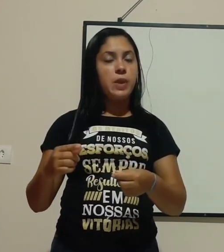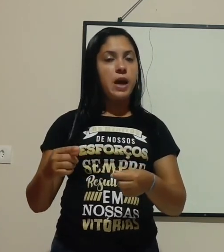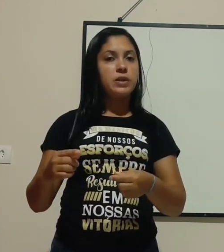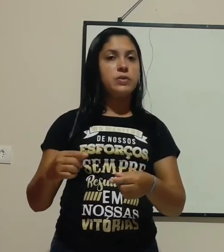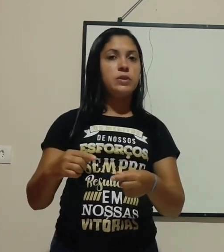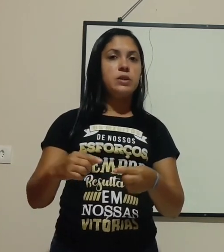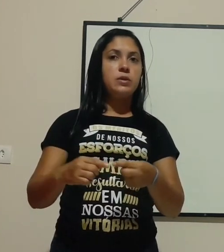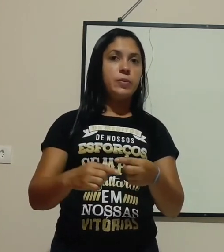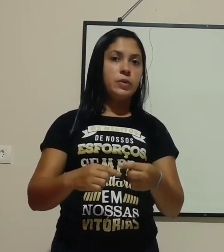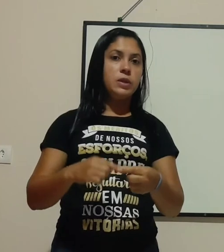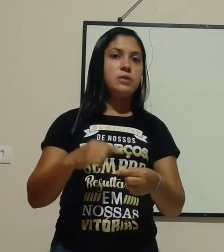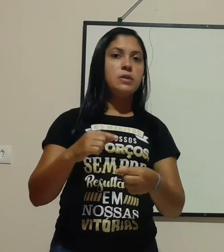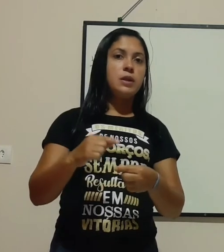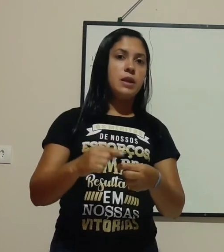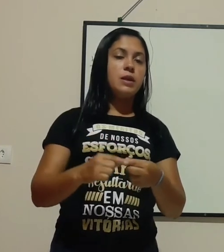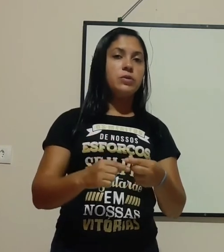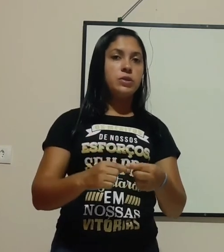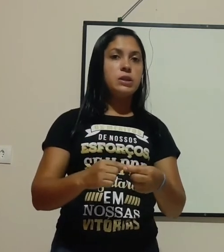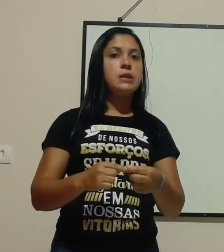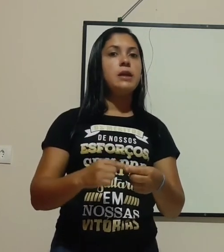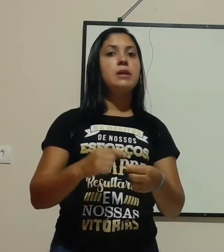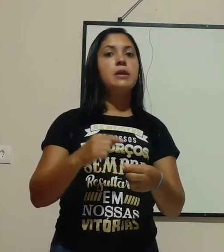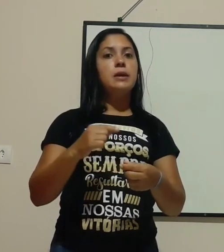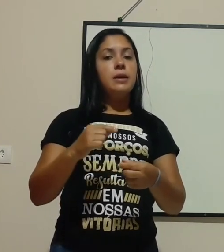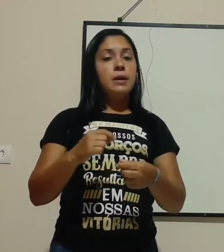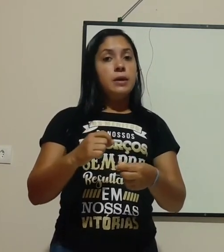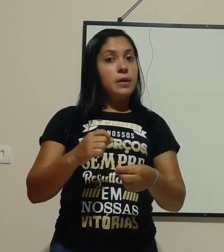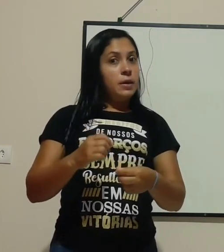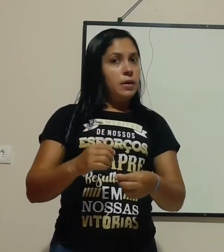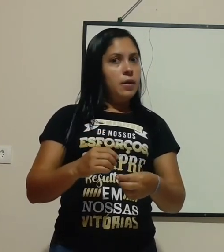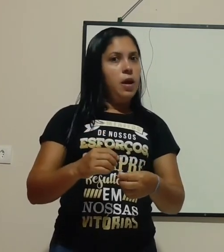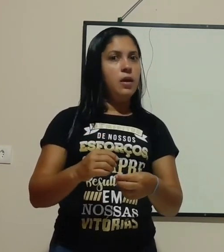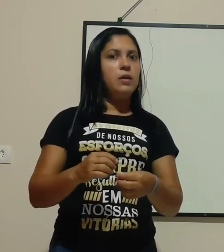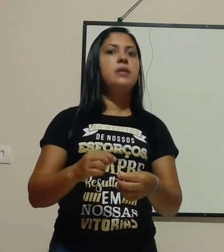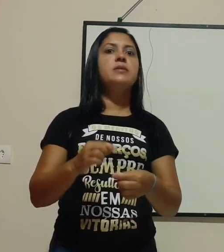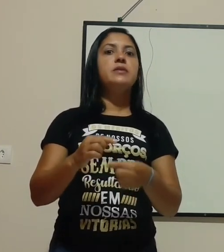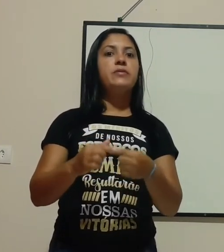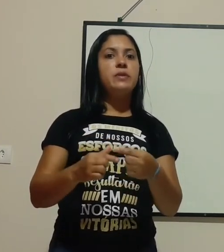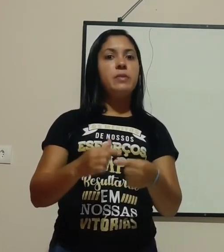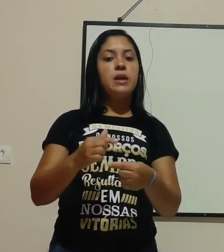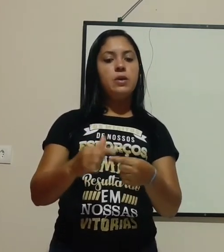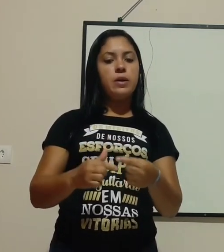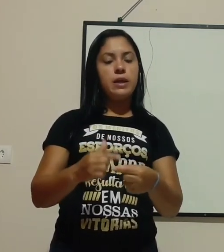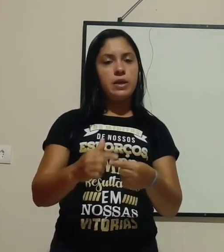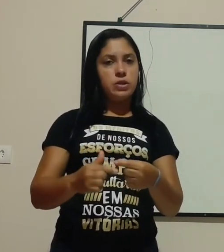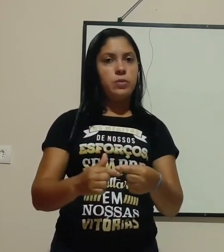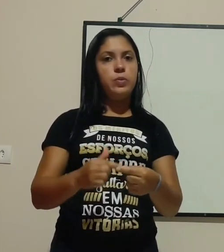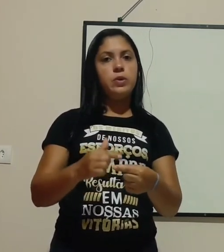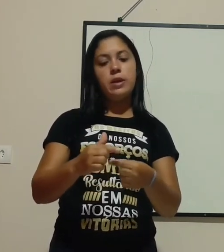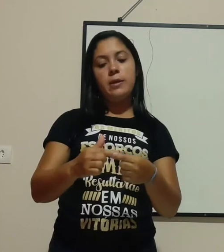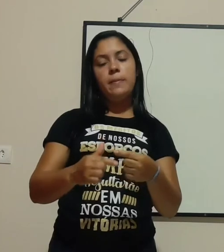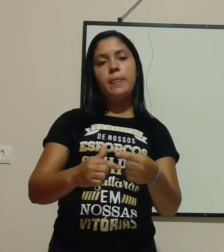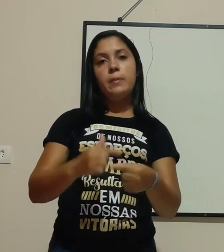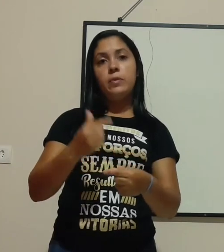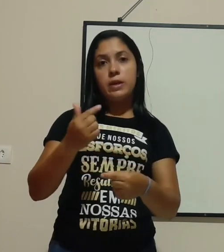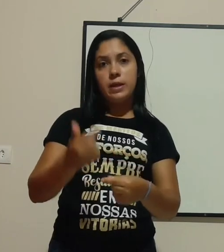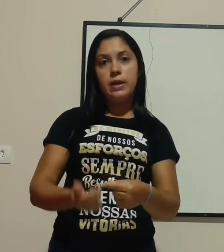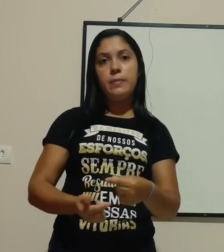plástico. Então, é por isso que ela é utilizada e melhora a questão. Por quê? Porque ela é